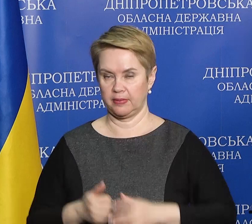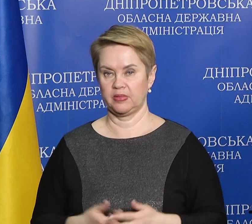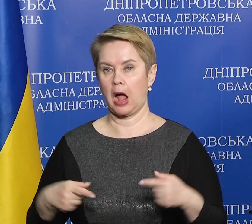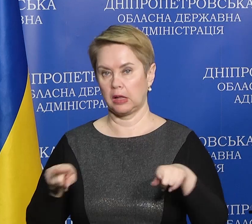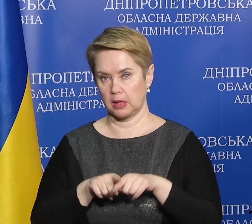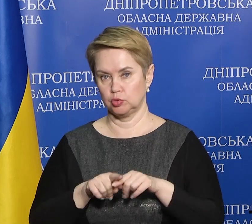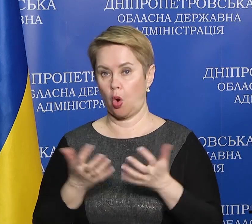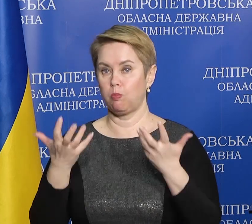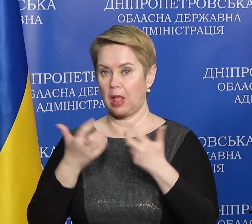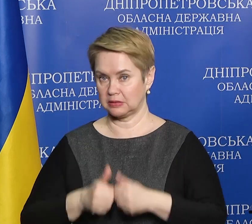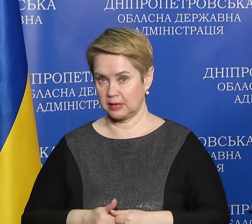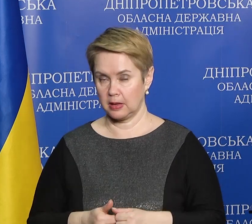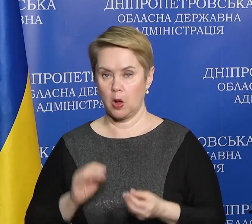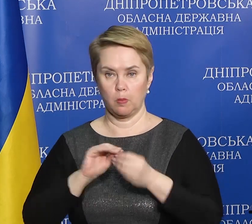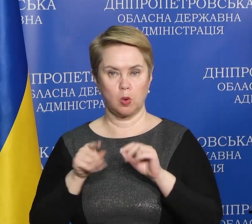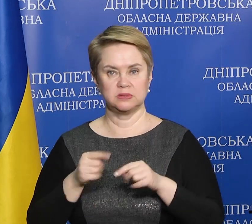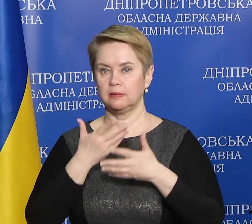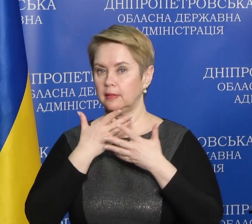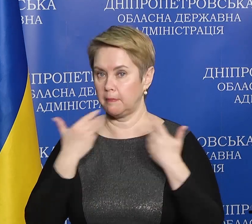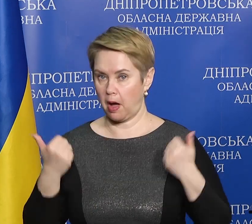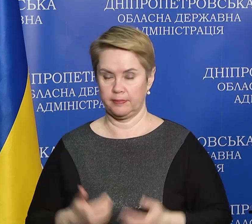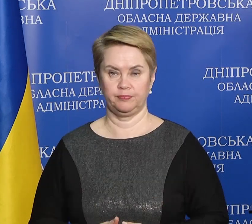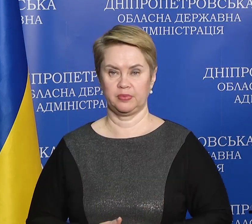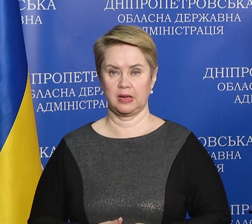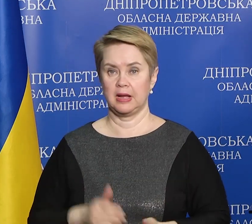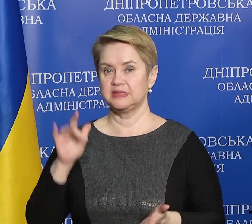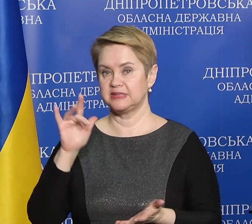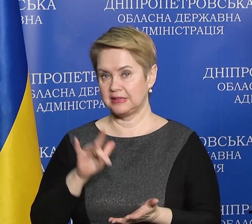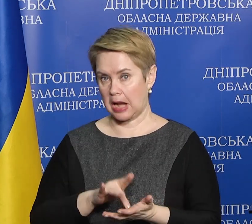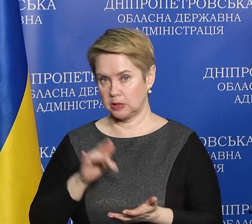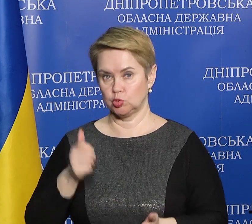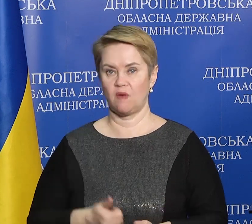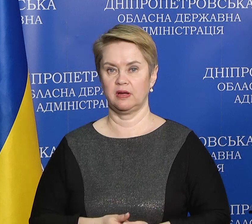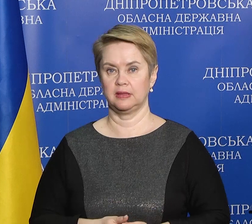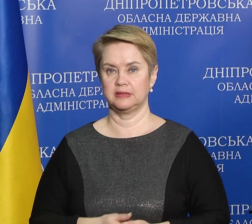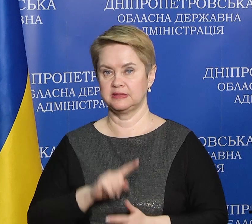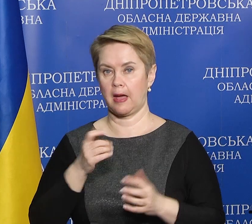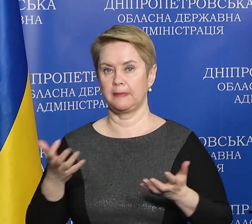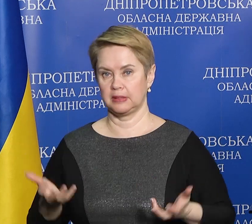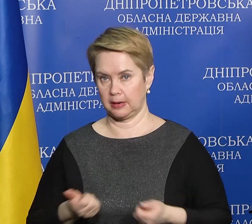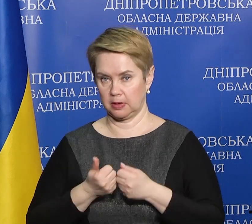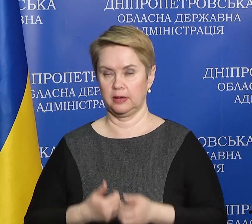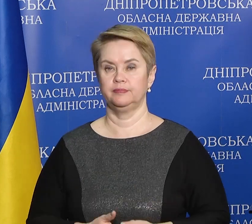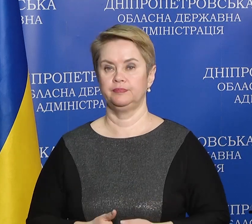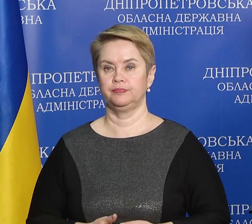а також обладнанням. Проблем з цим немає. Централізовано, за підтримки